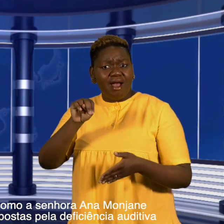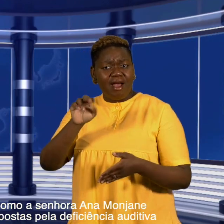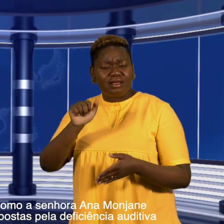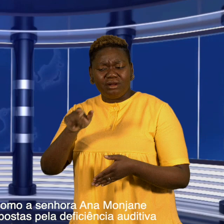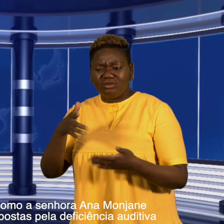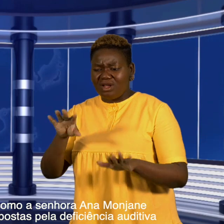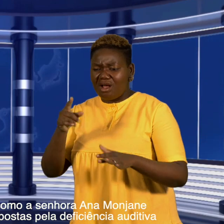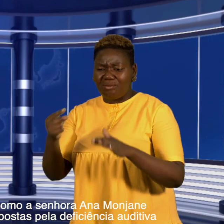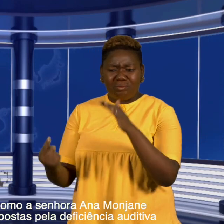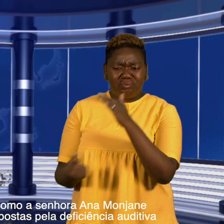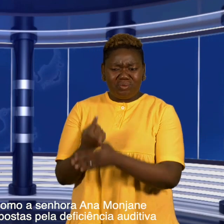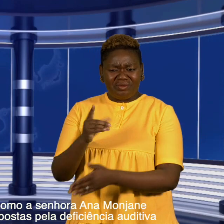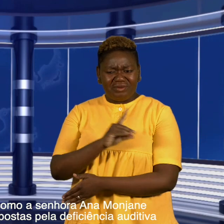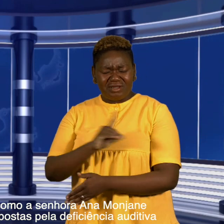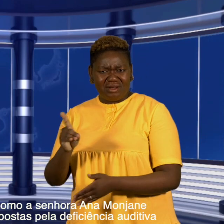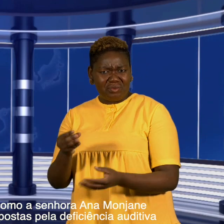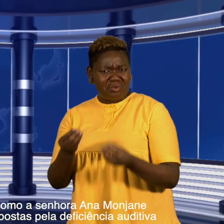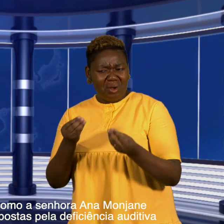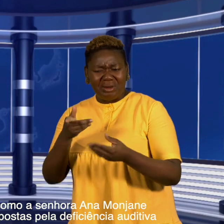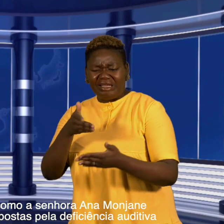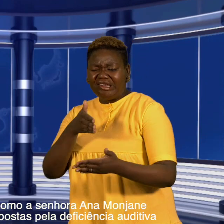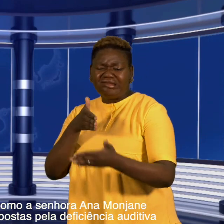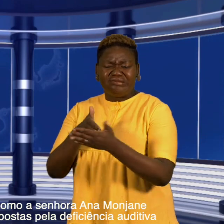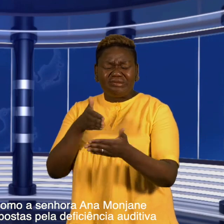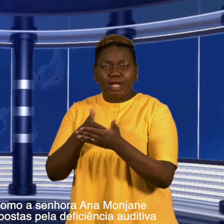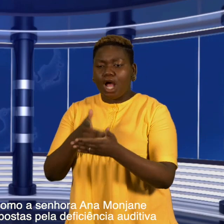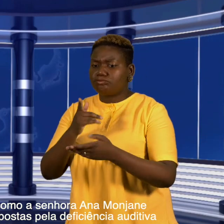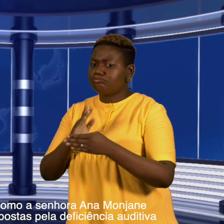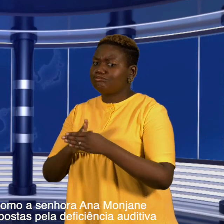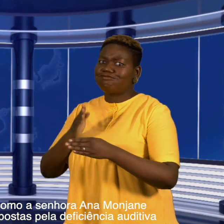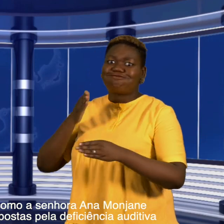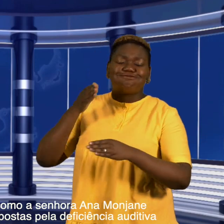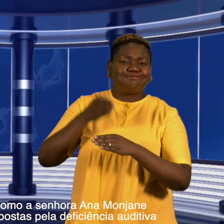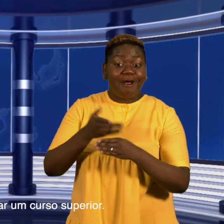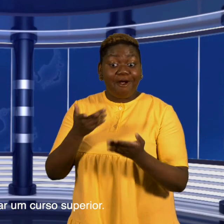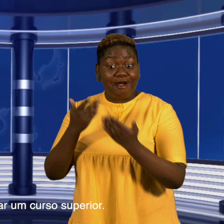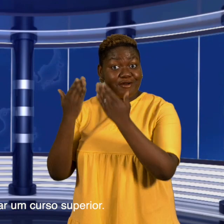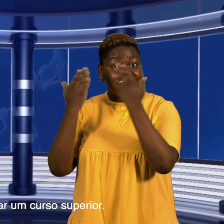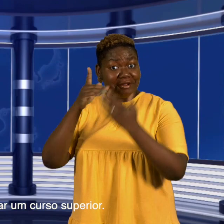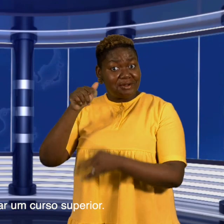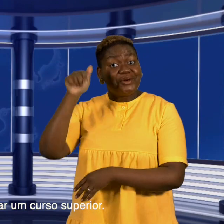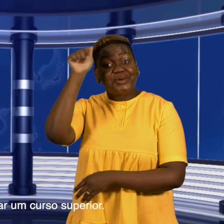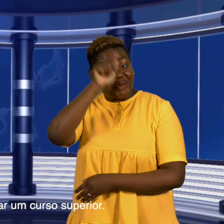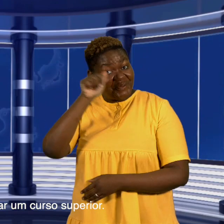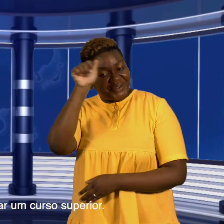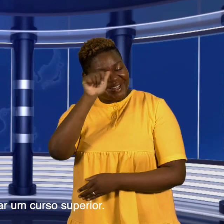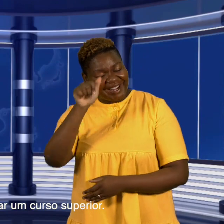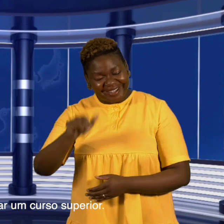como a senhora Ana Monjane superou as barreiras impostas pela deficiência auditiva para frequentar um curso superior.